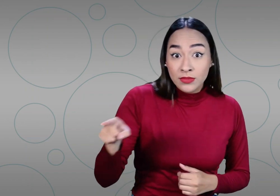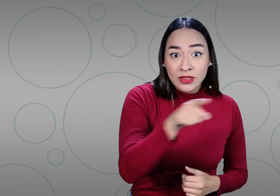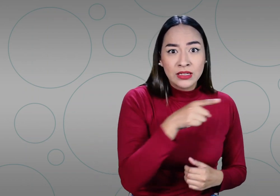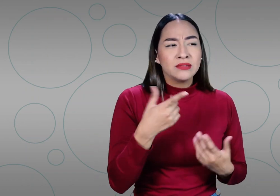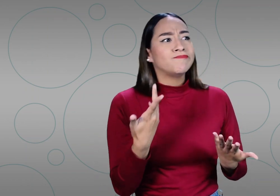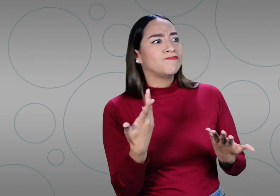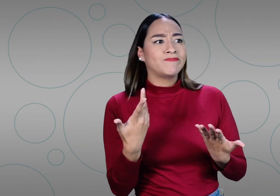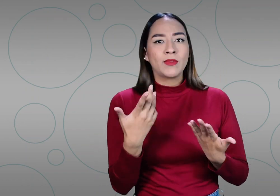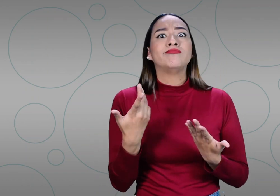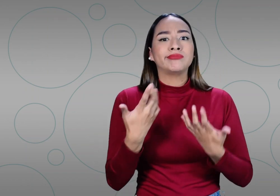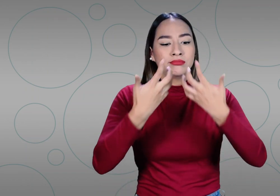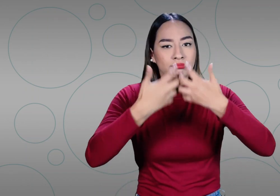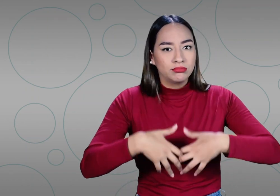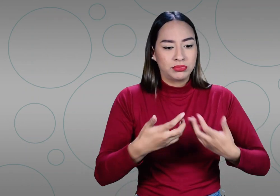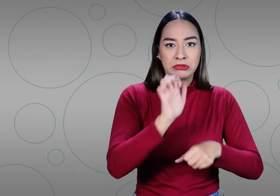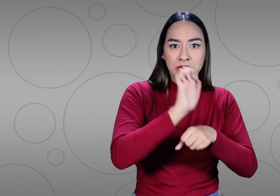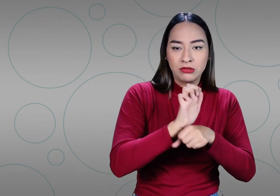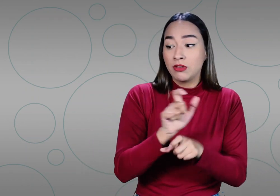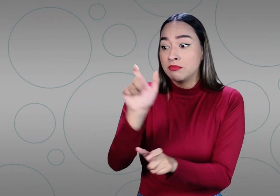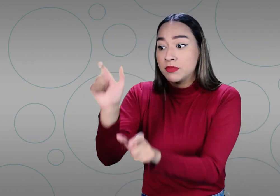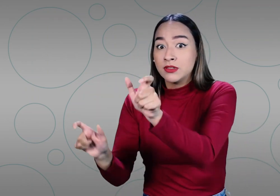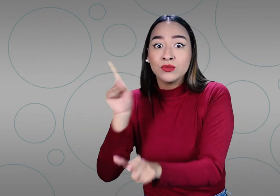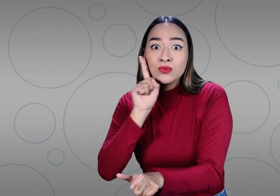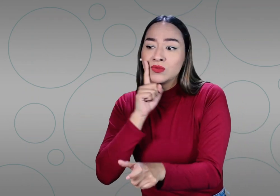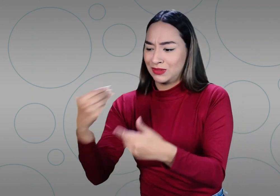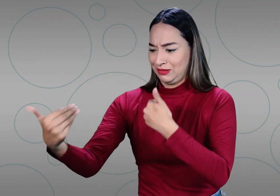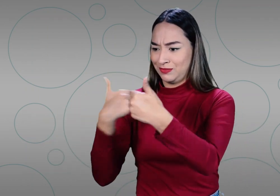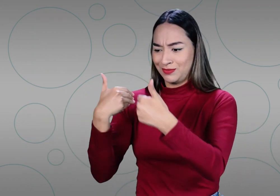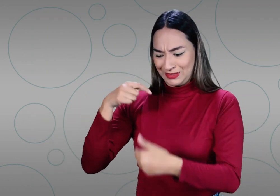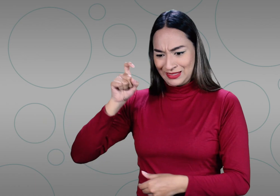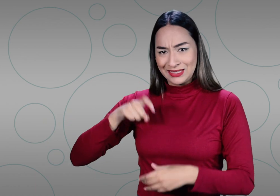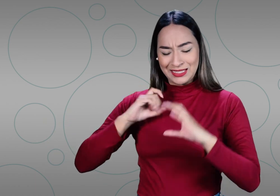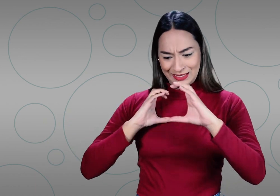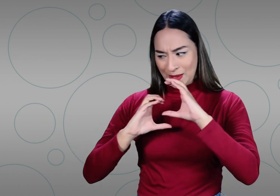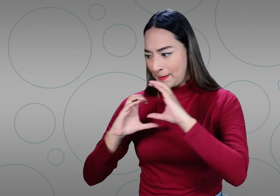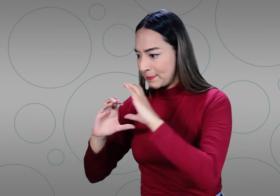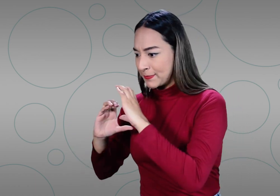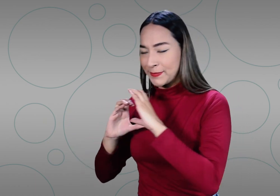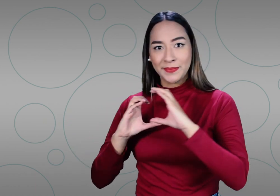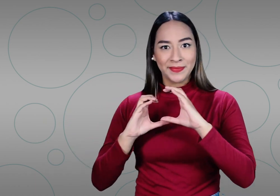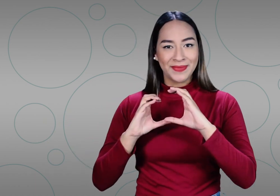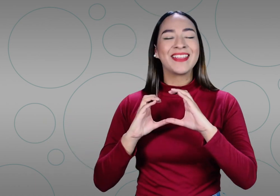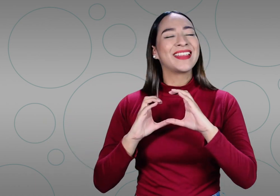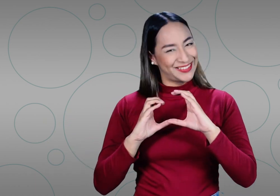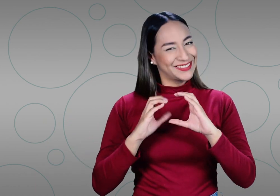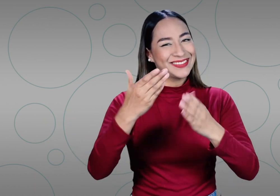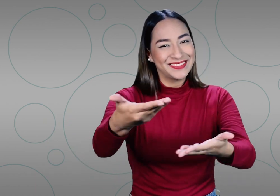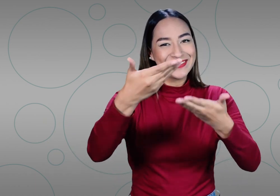Si las empresas, entidades u organizaciones desean adquirir servir para poder comunicarse con sus usuarios